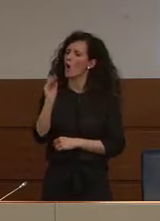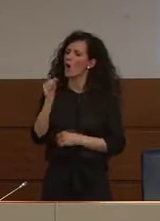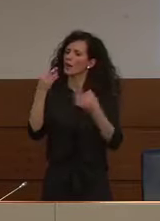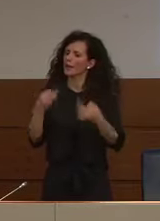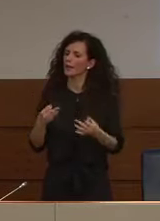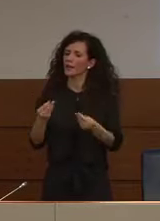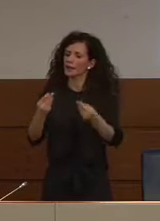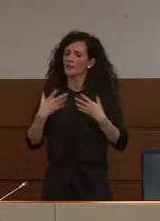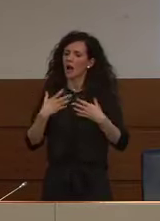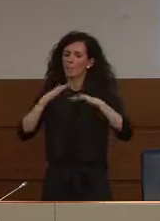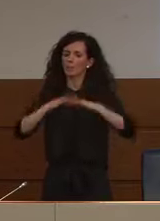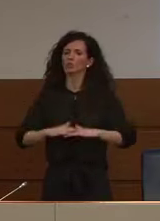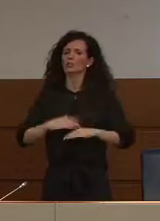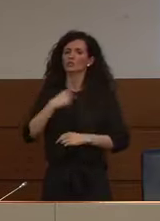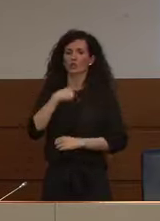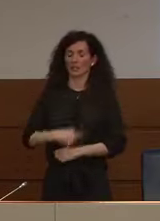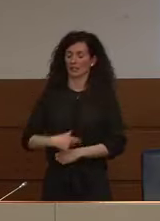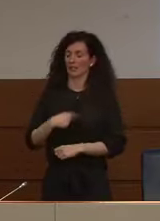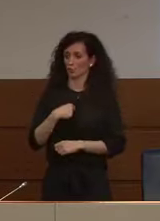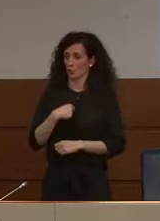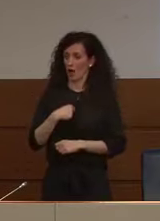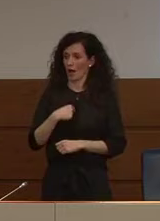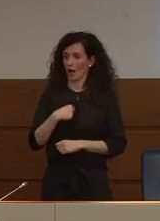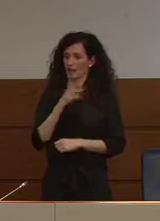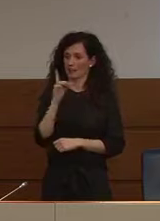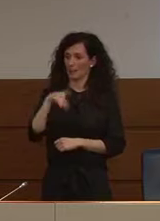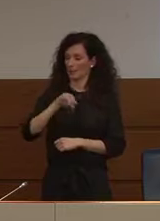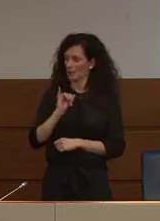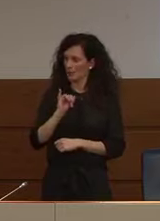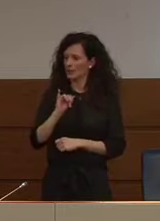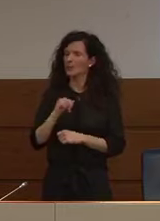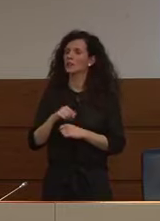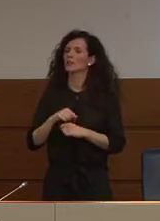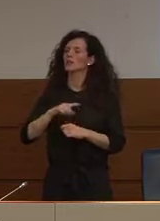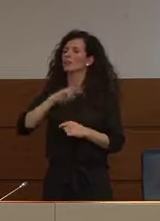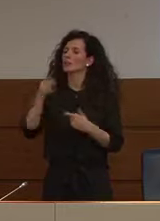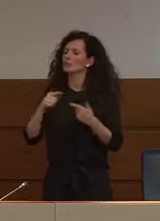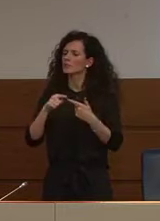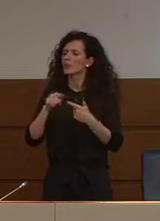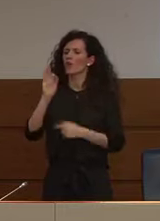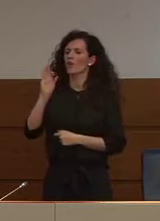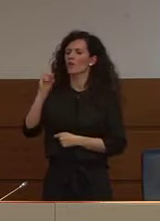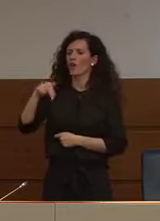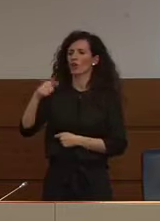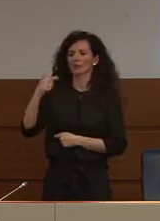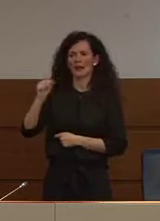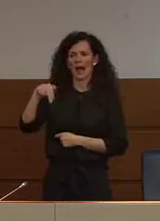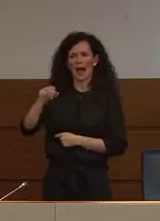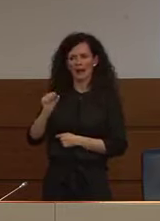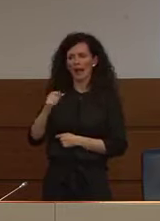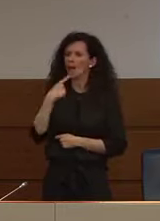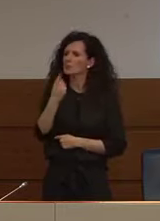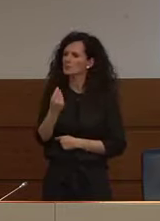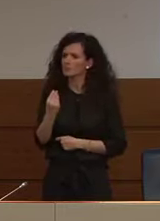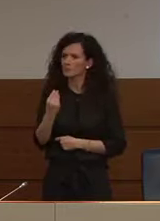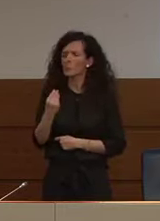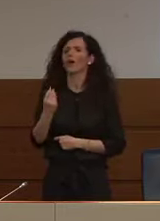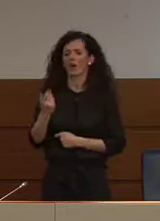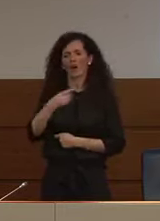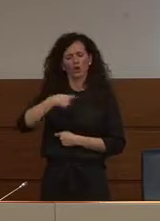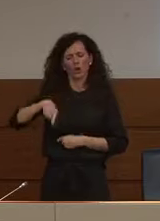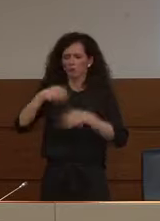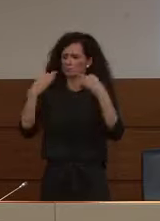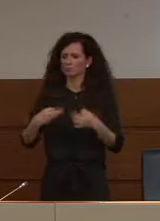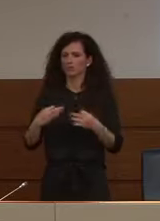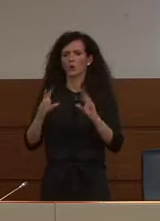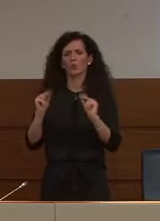se prima ha già risposto in parte e l'altra cosa è fontana dice noi faremo allora questo nuovo ospedale di